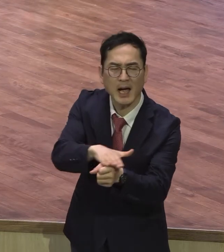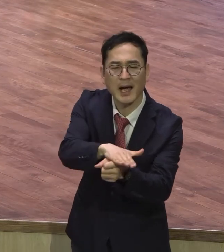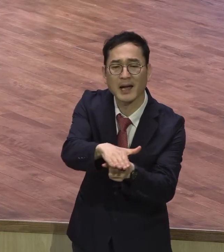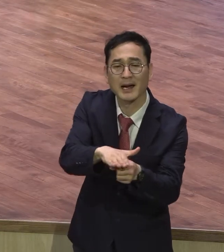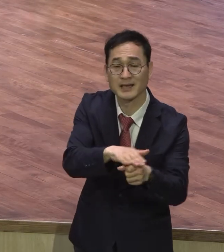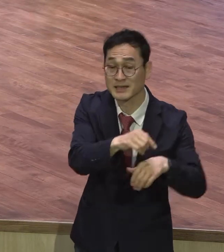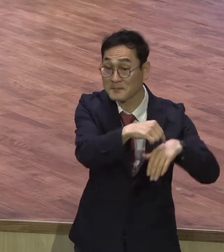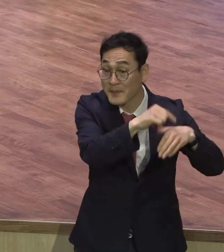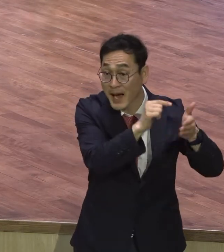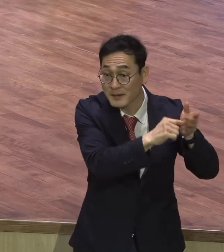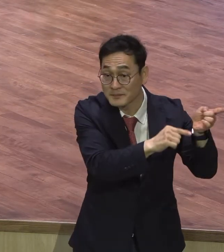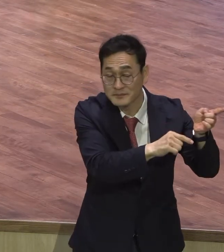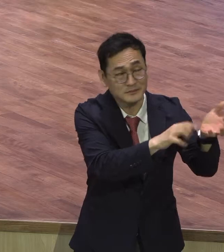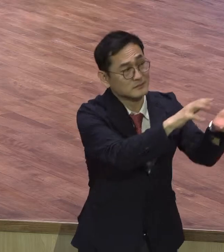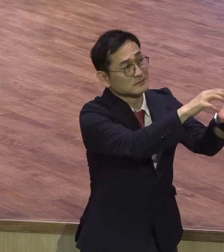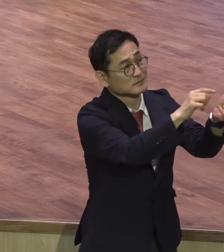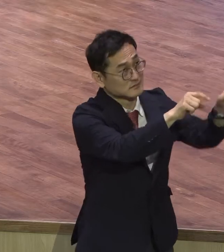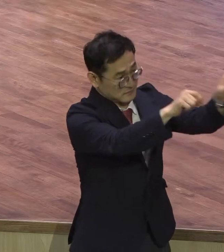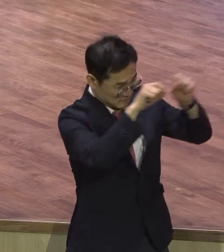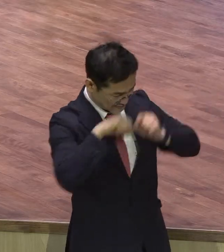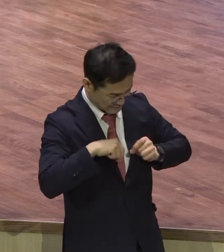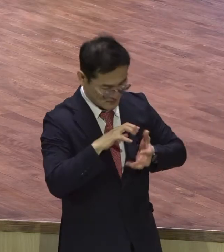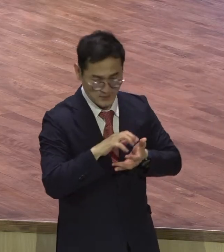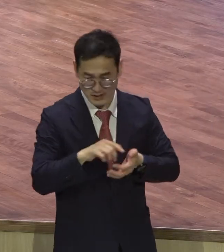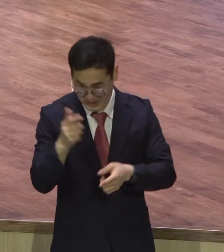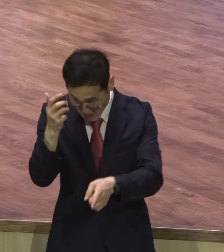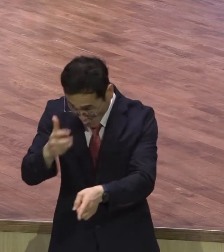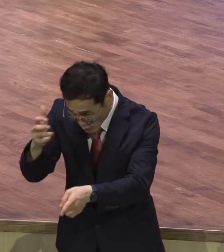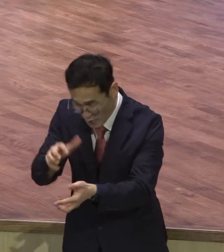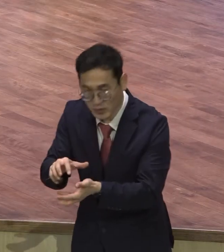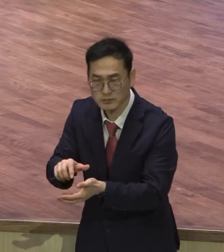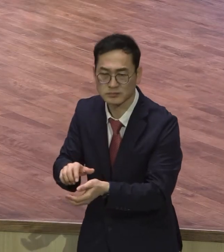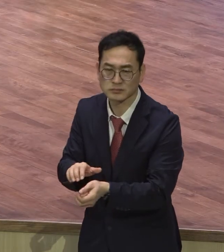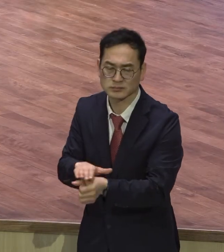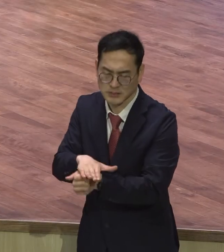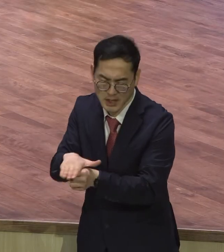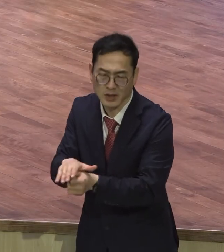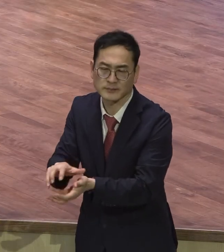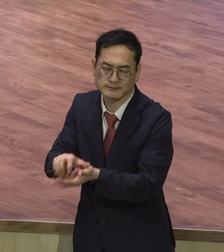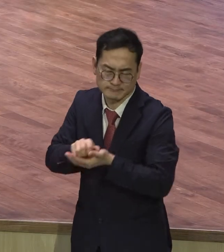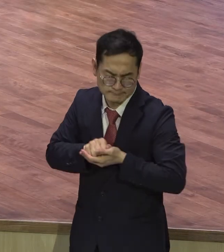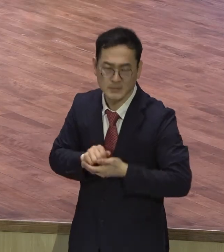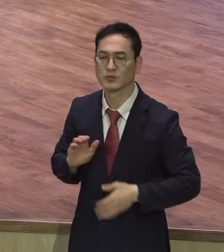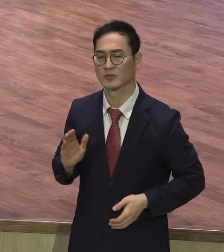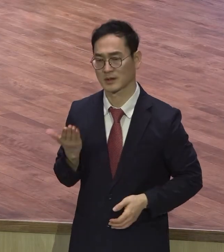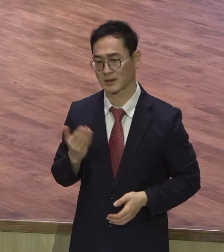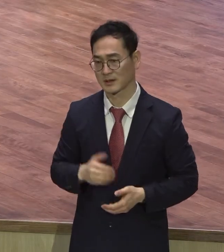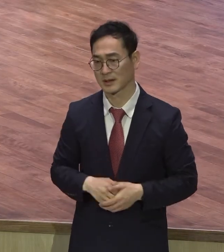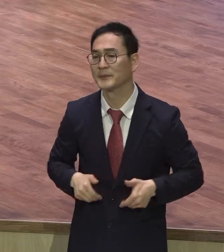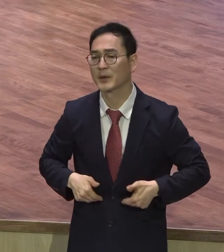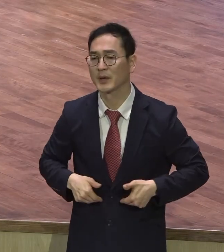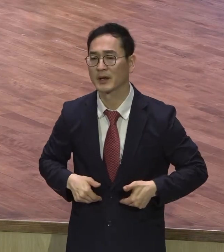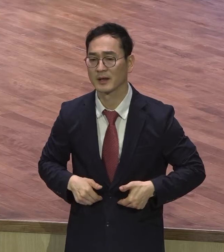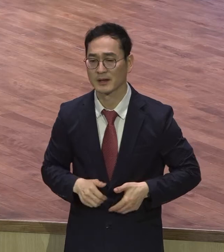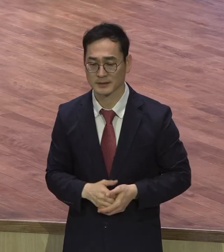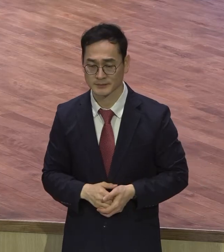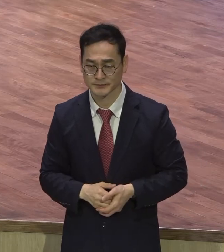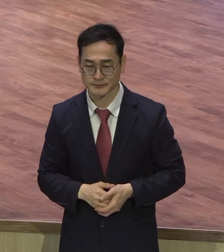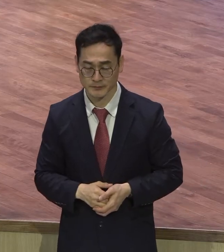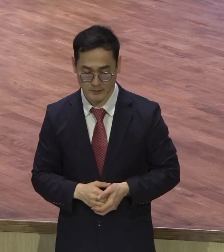용은 한 용을 가슴에 품자. 오늘 본문에는 나와 있지 않지만 독일한 내용을 담고 있는 누가 봉 7장의 내용을 보면 이